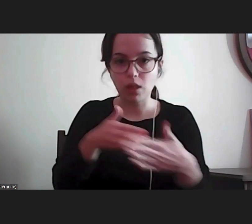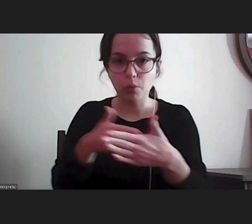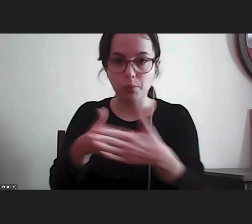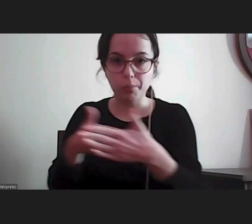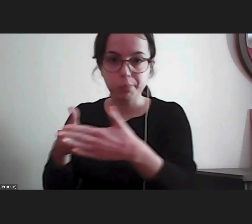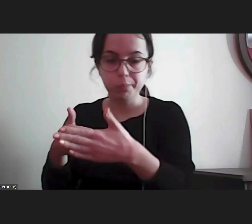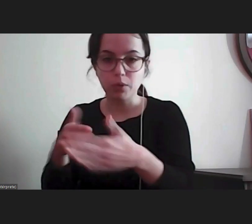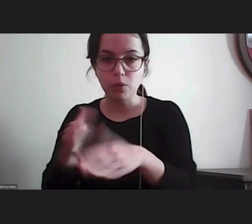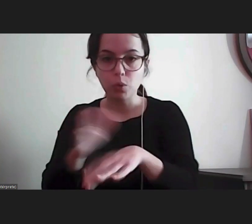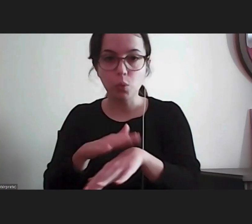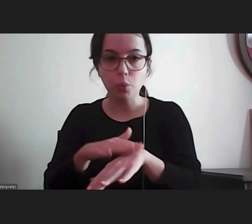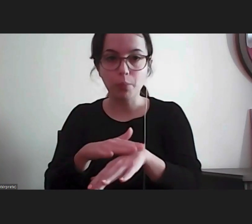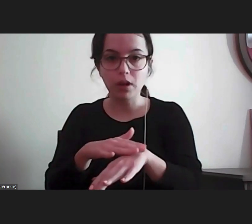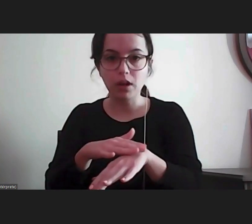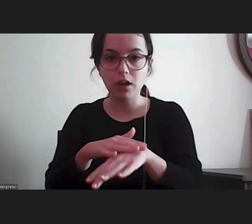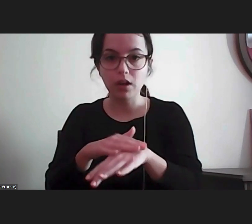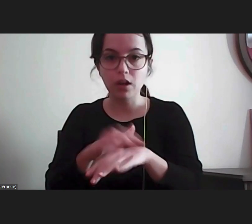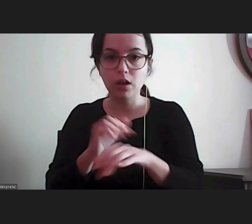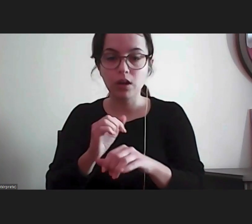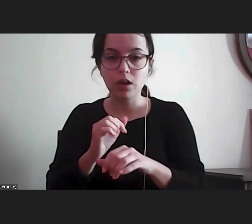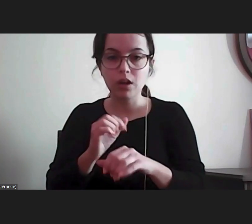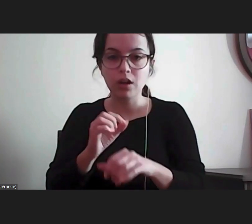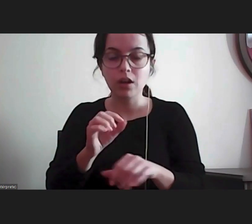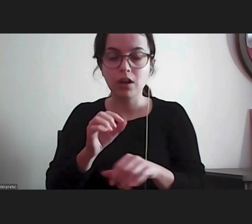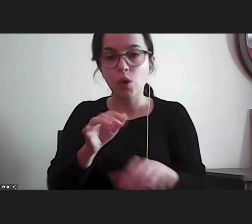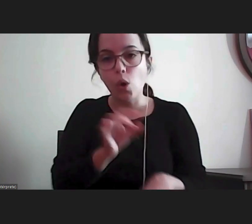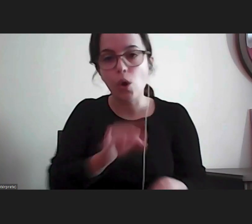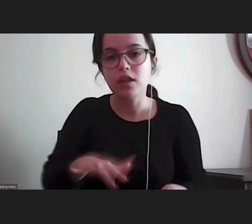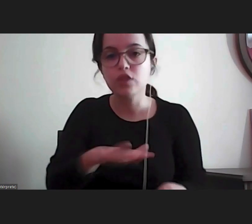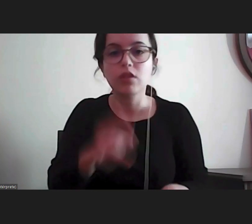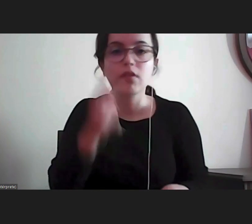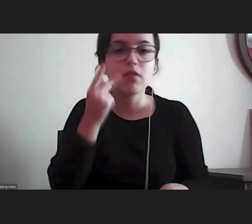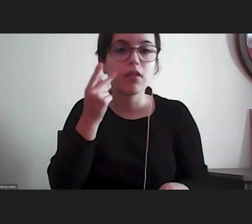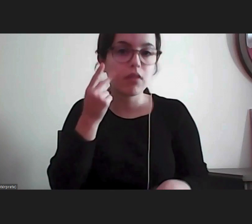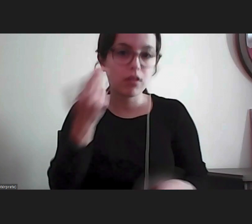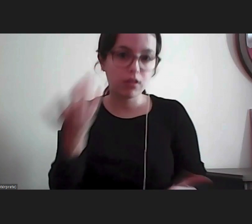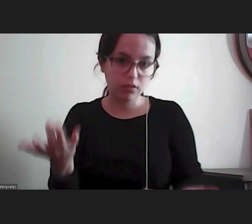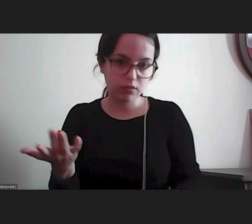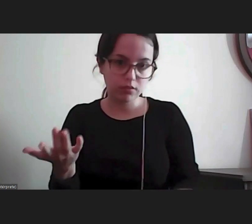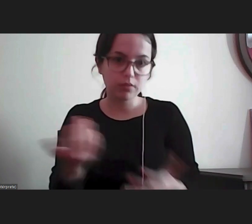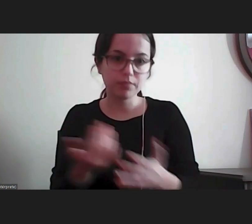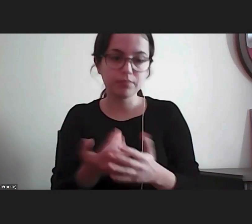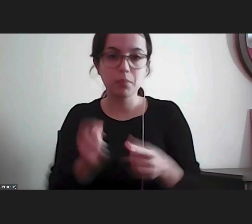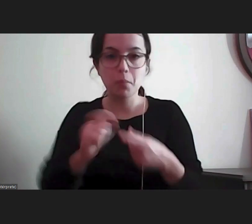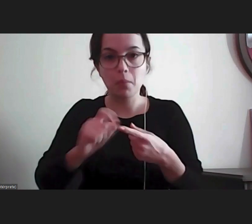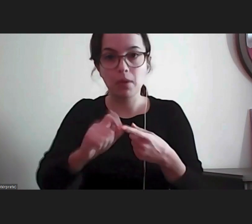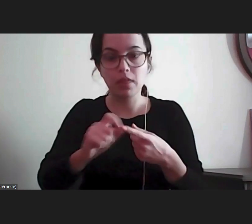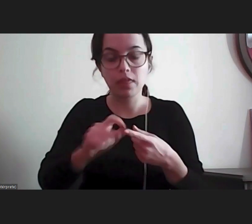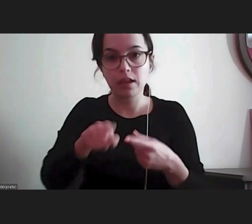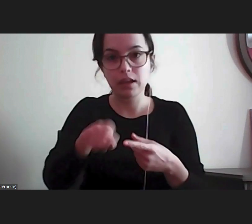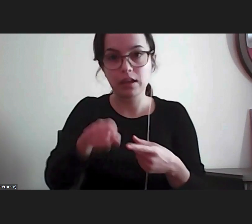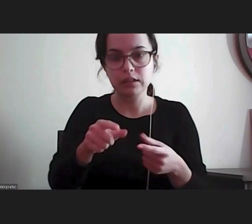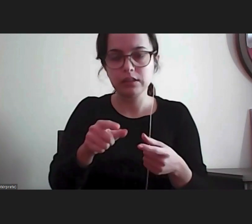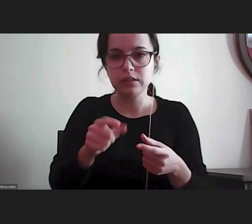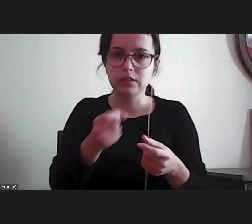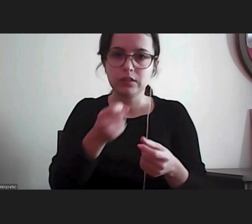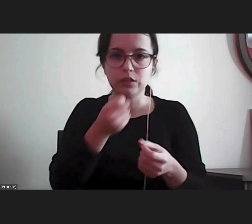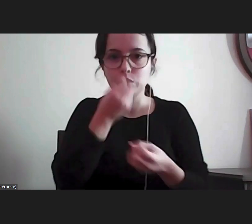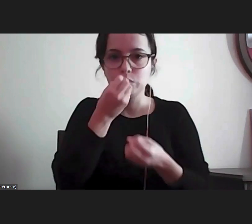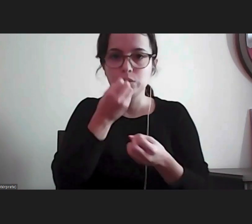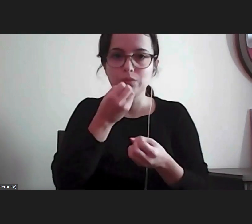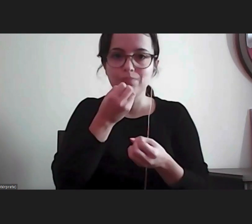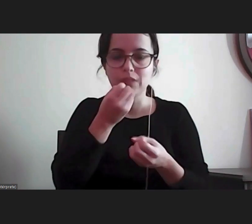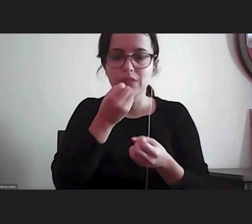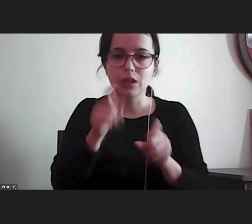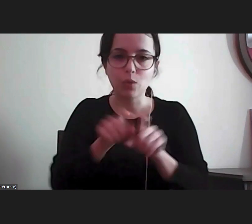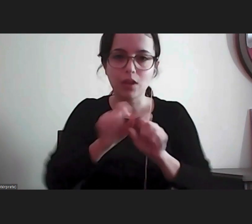benefício no fundo à origem territorial ora bem esta medida tem uma justificação óbvia que é tentar